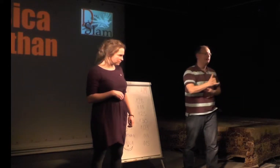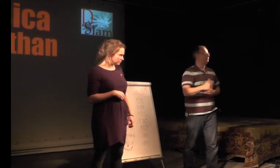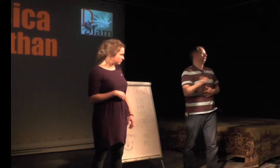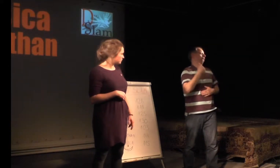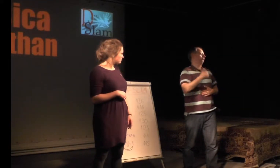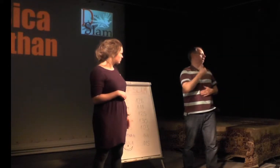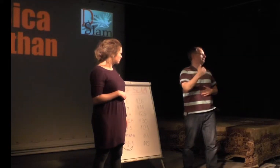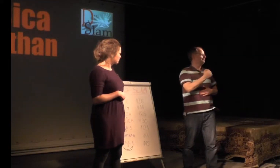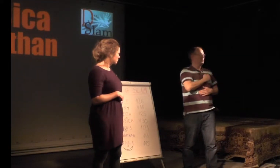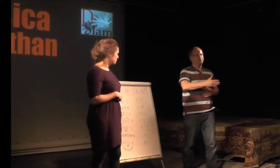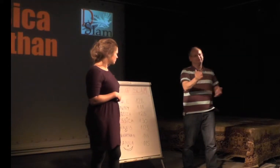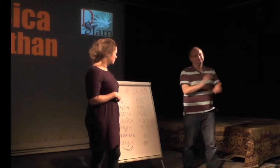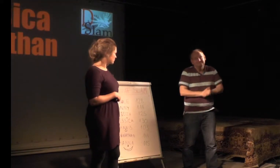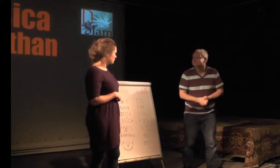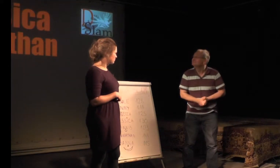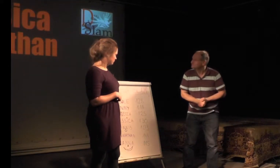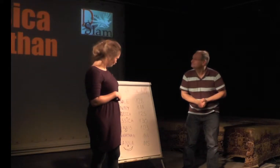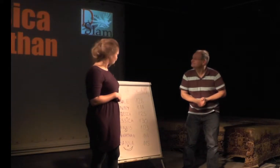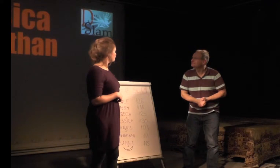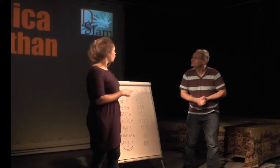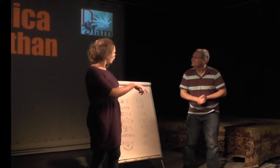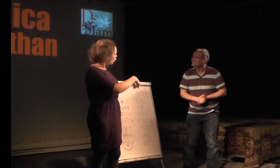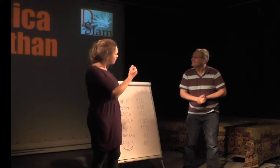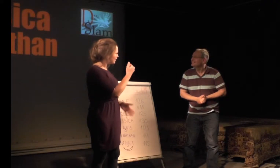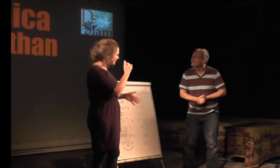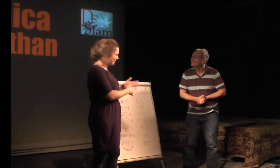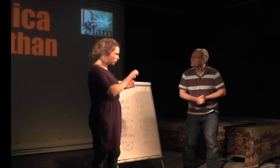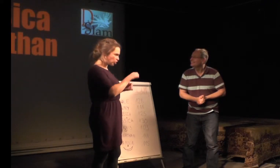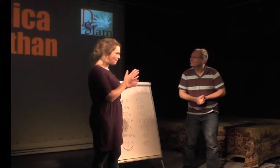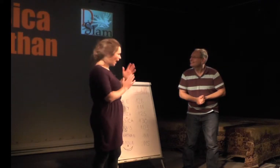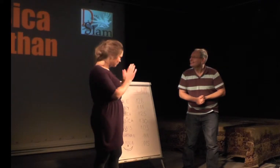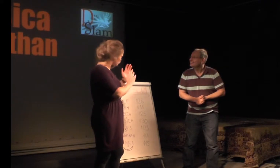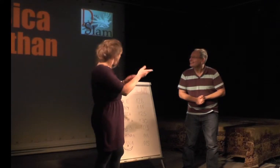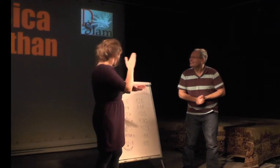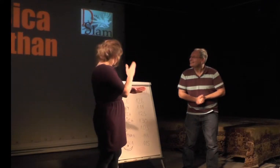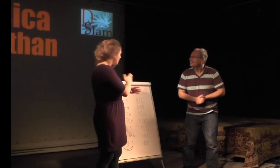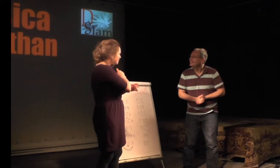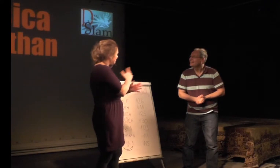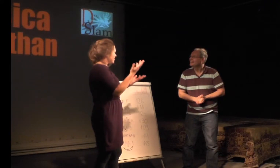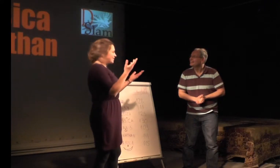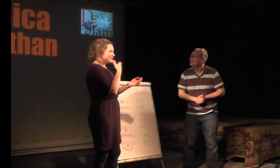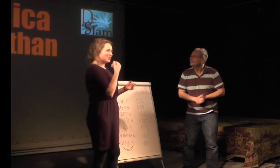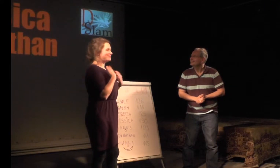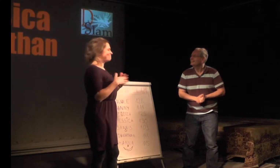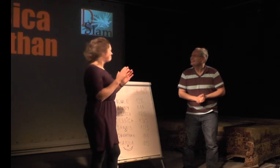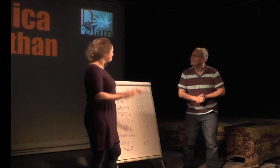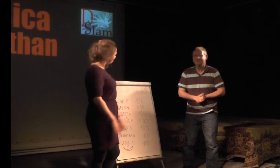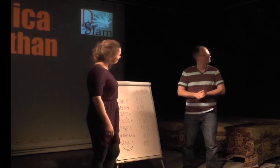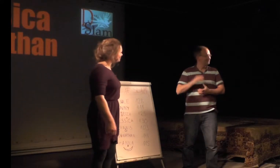Einfach aufgrund des Ergebnisses der Auswertung vorgeben. Genau. Und dann machen wir nochmal eine letzte